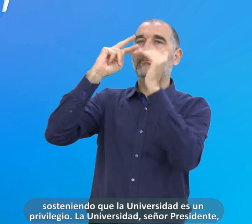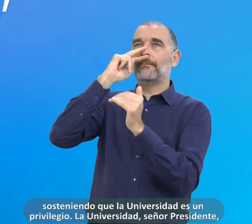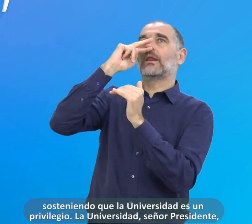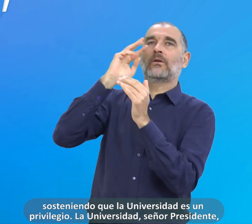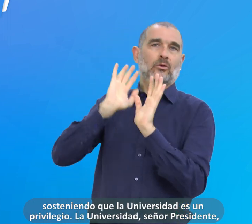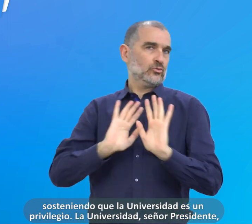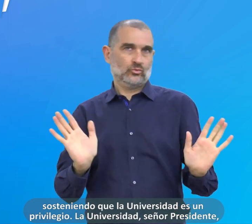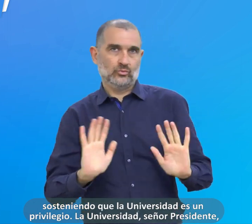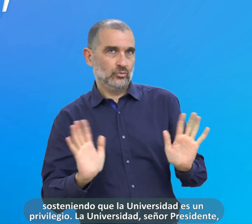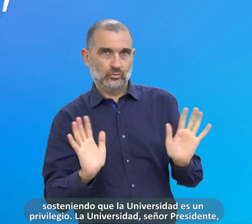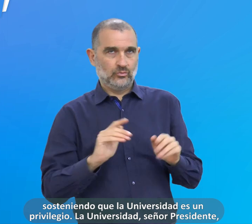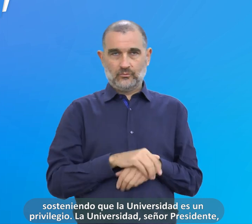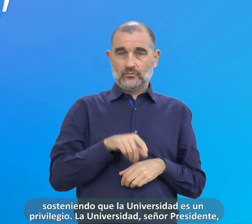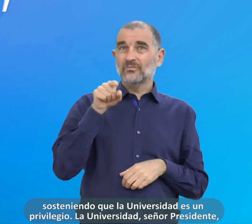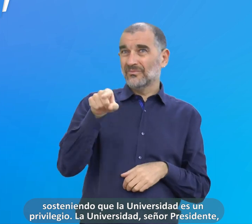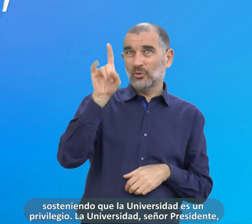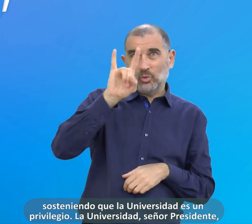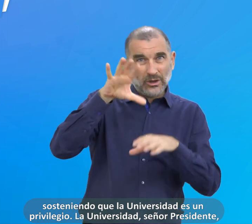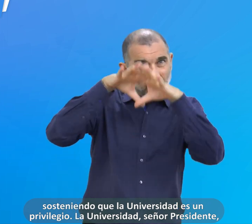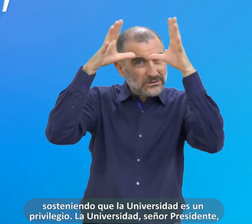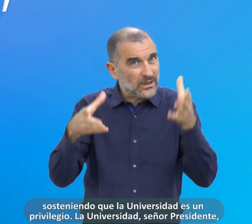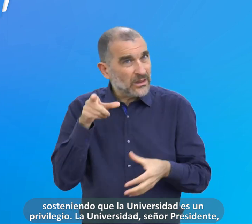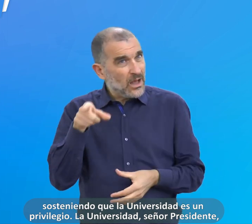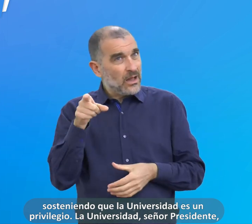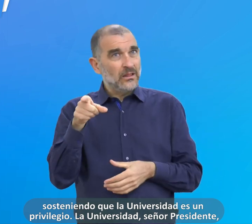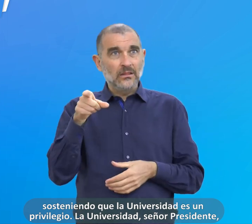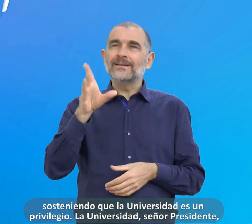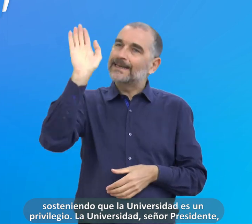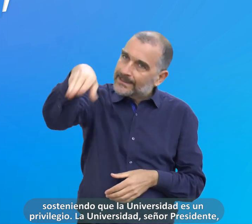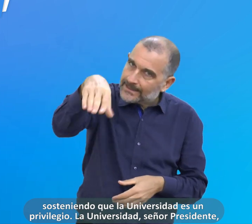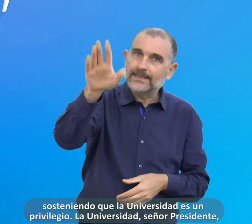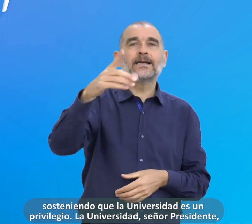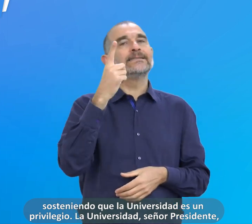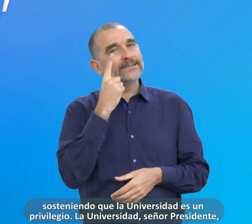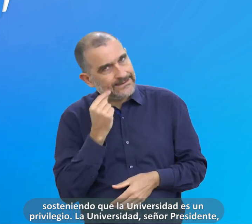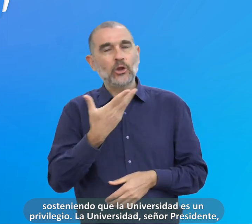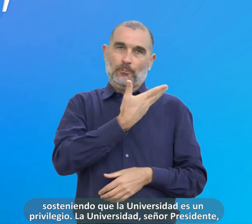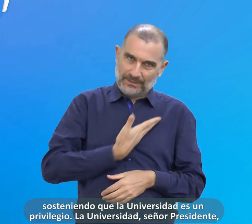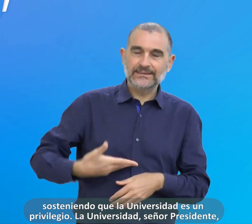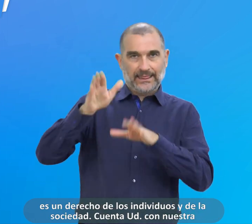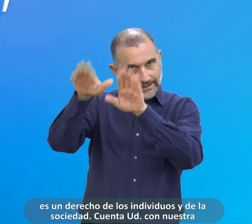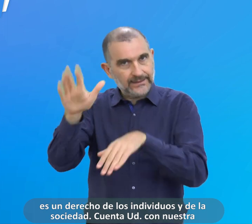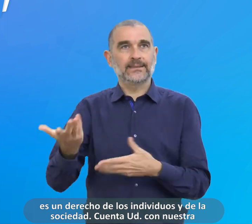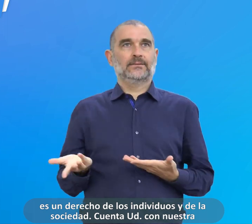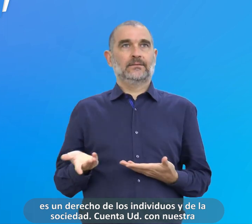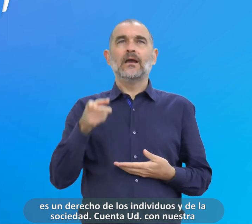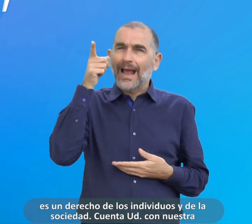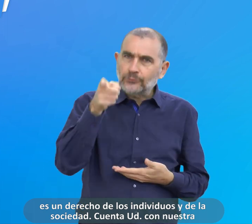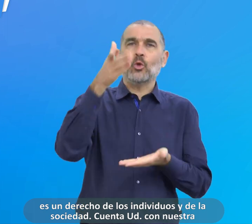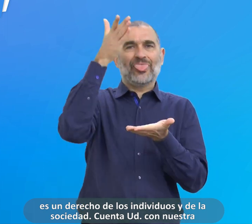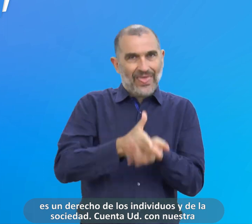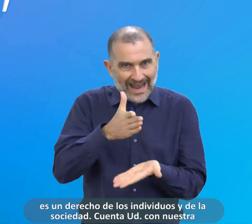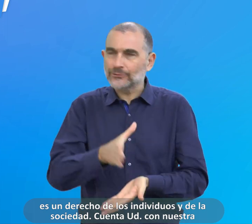un privilegio la universidad señor presidente es un